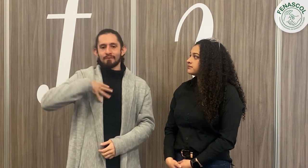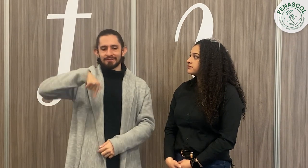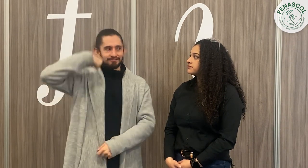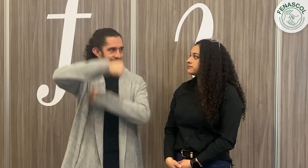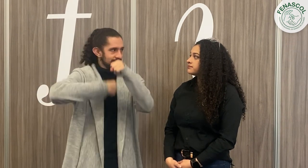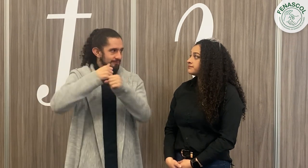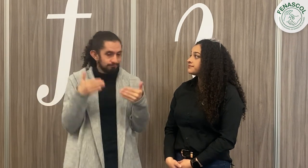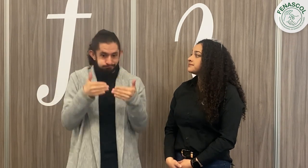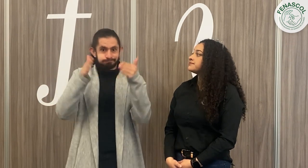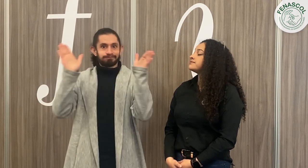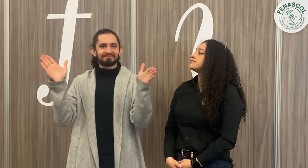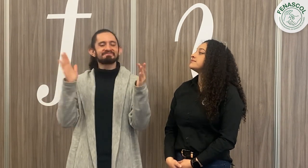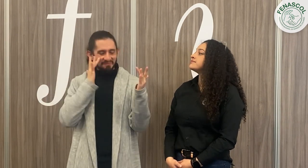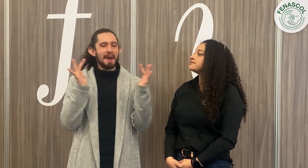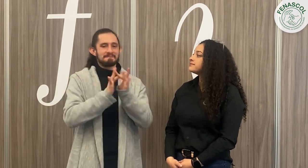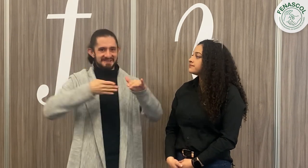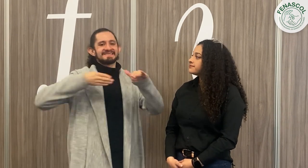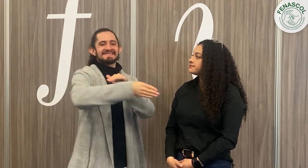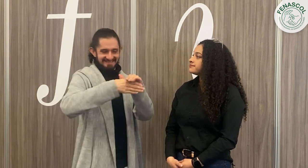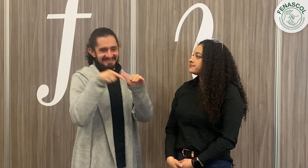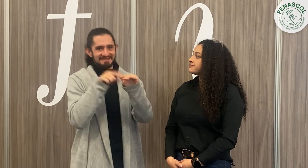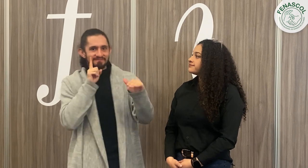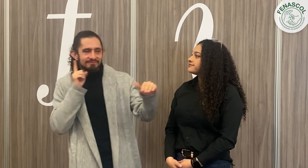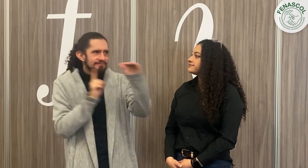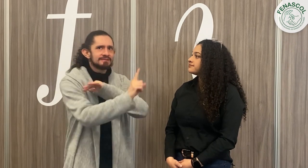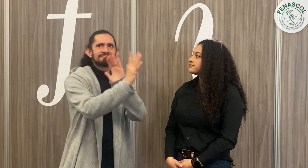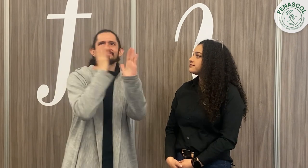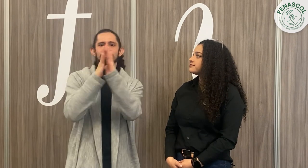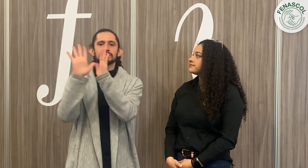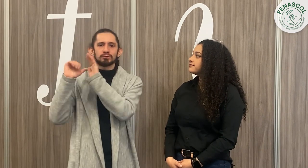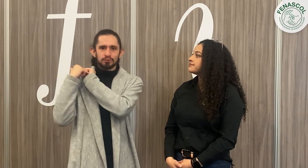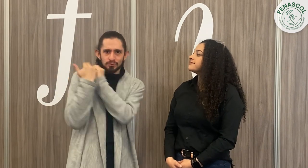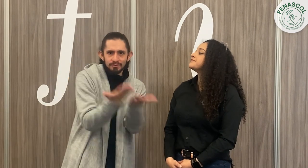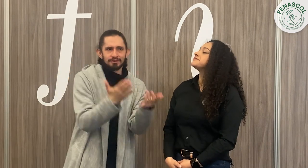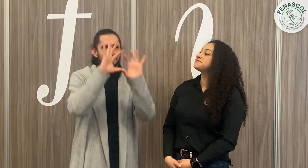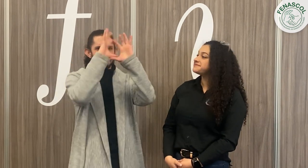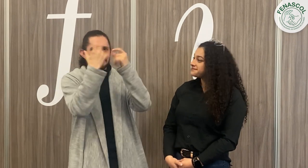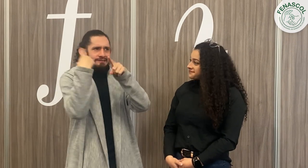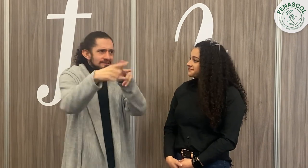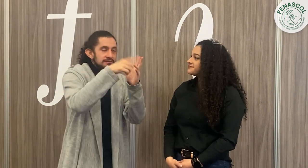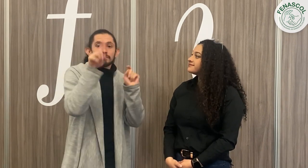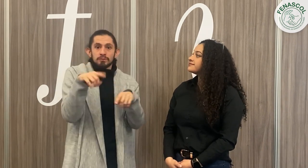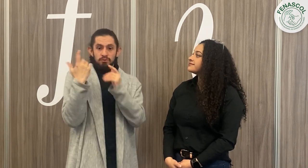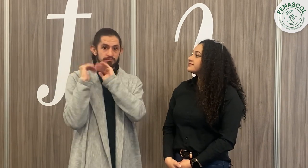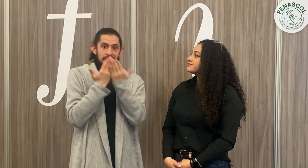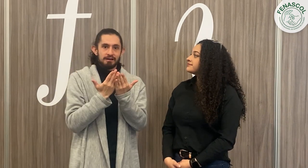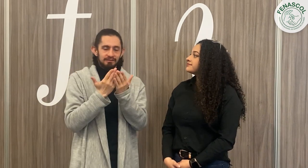se tenga información a la literatura, al mundo, a diferentes espacios. En las conferencias, ve la traducción de las personas sordas. Diferentes